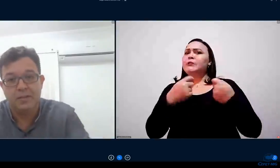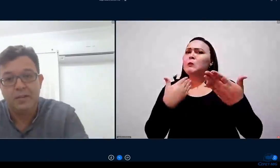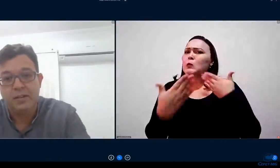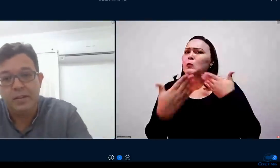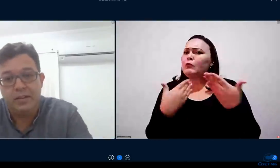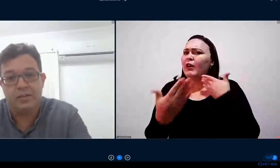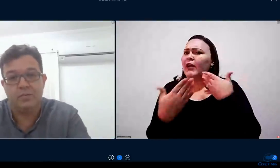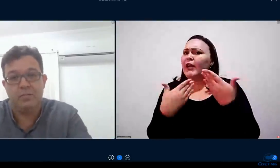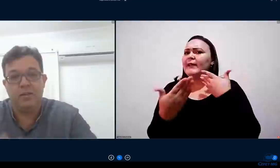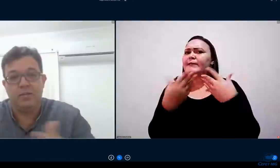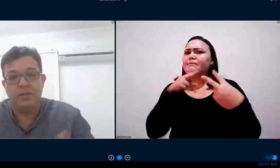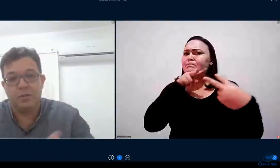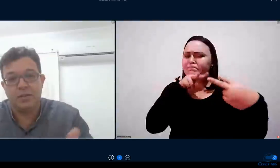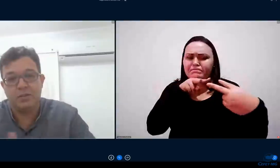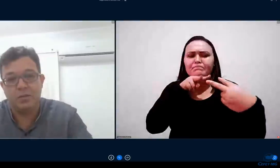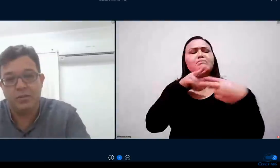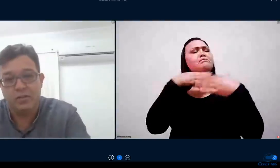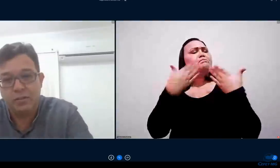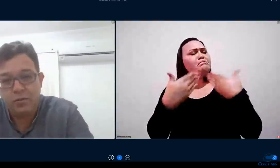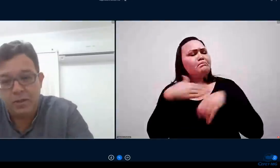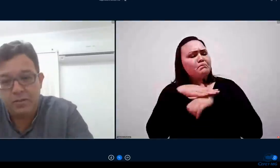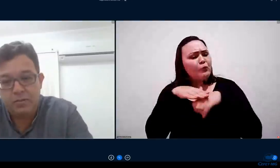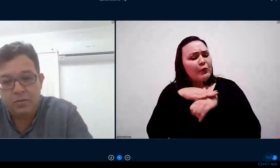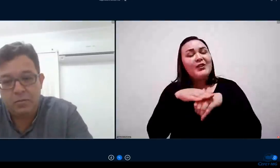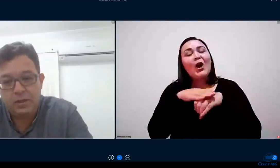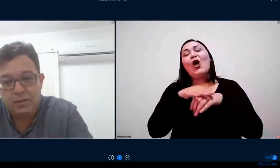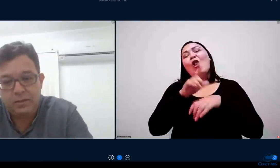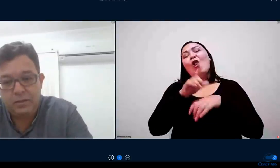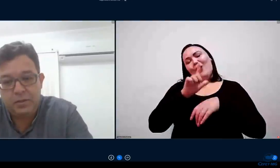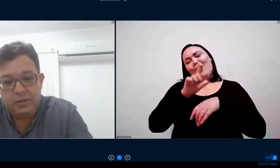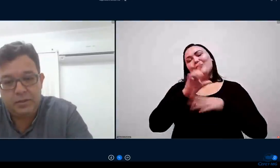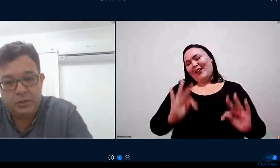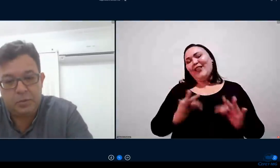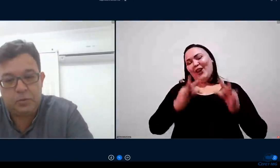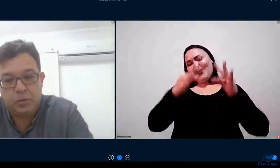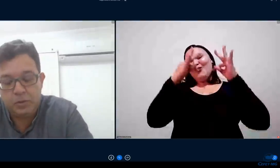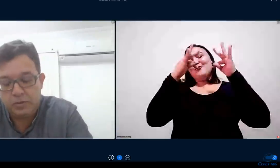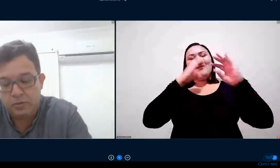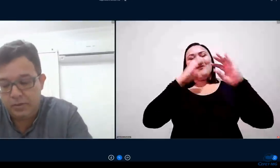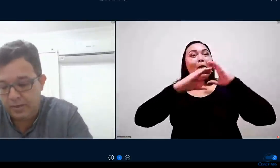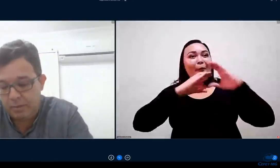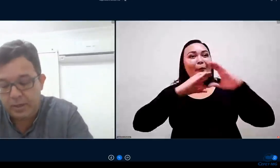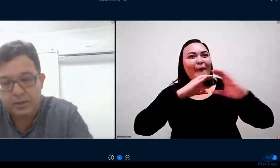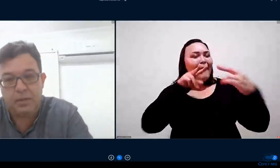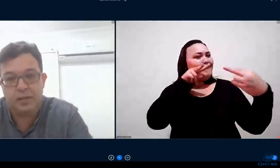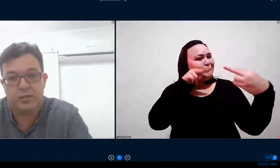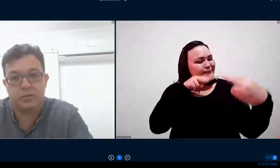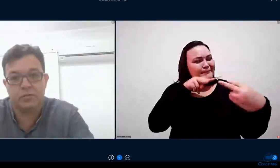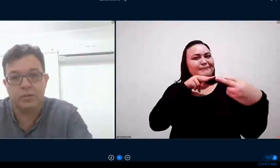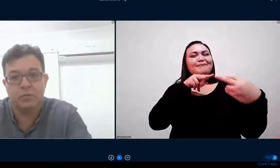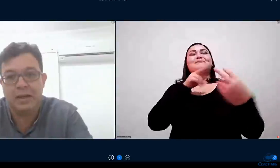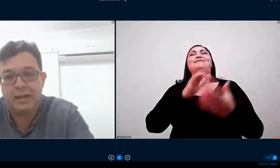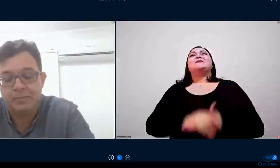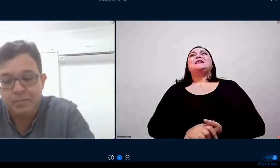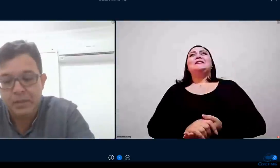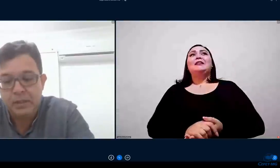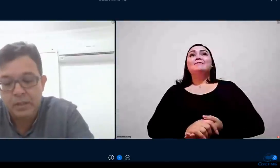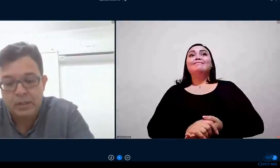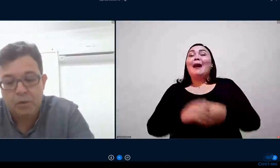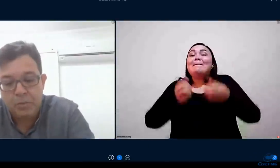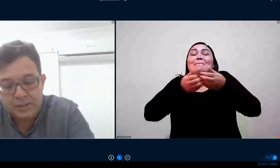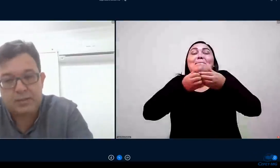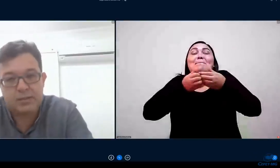mecanismos meios por tecnologias da informação e comunicação mas a gente procurou conversar abertamente isso foi uma